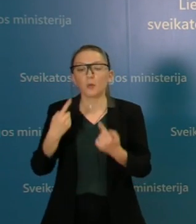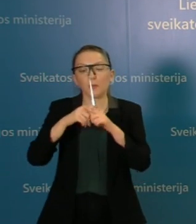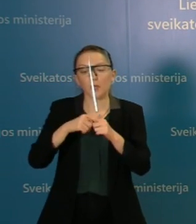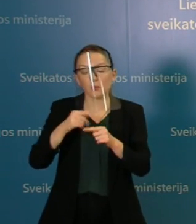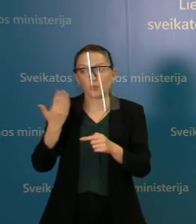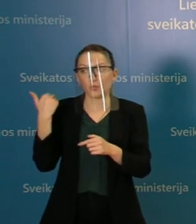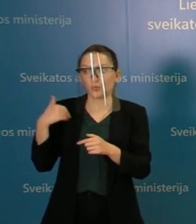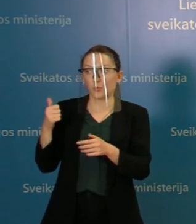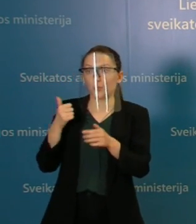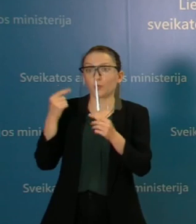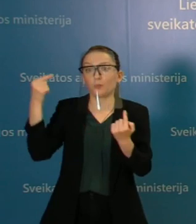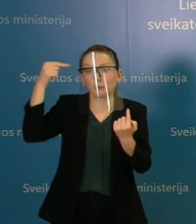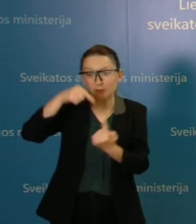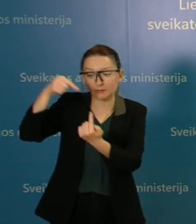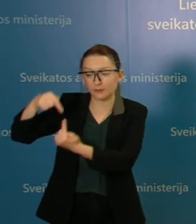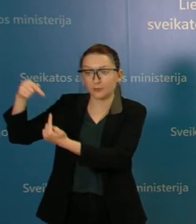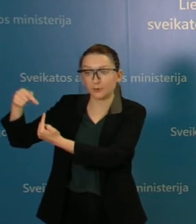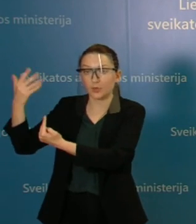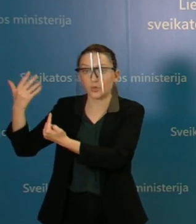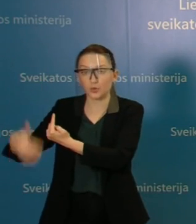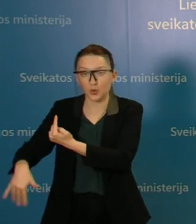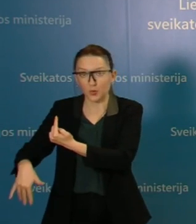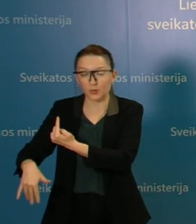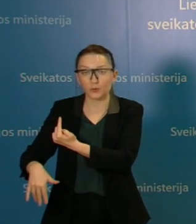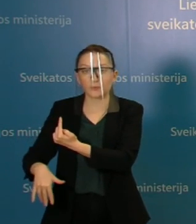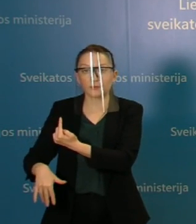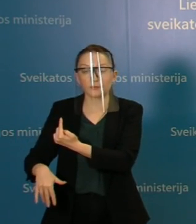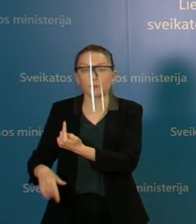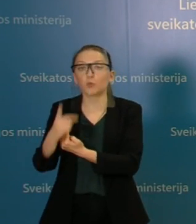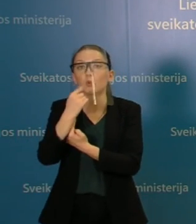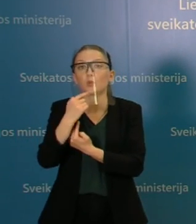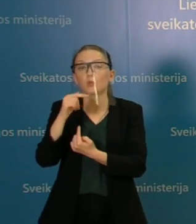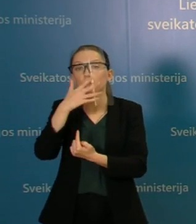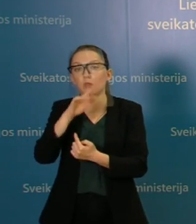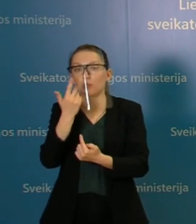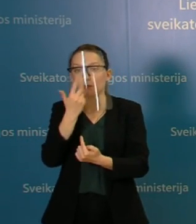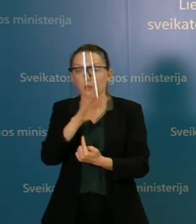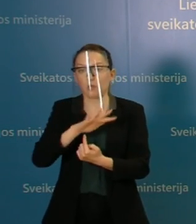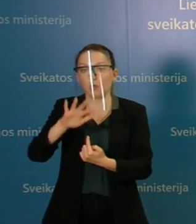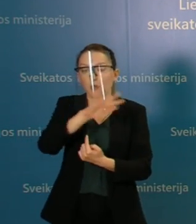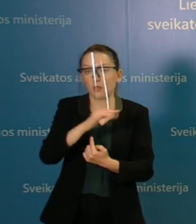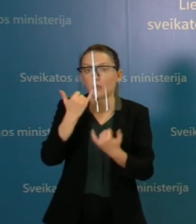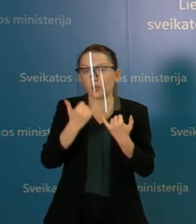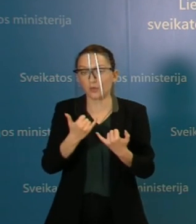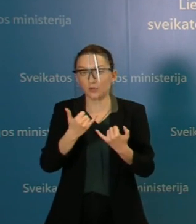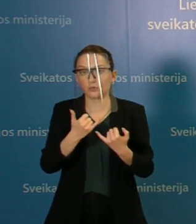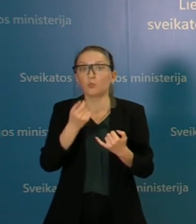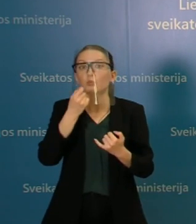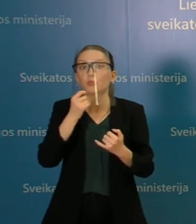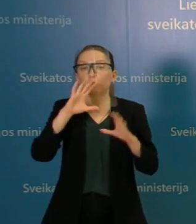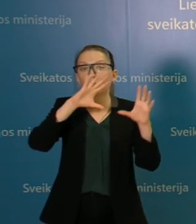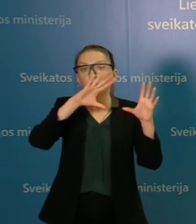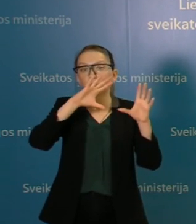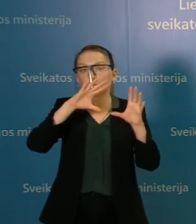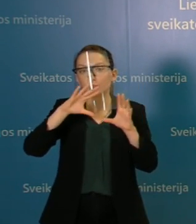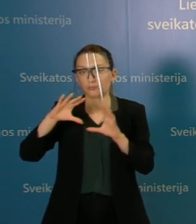kurios buvo priimtos tam tikrose teritorijose, kaip karantinas raudonas spalva pažymėtose, dabartiniu metu jos jau turėtų po trupučių, kad